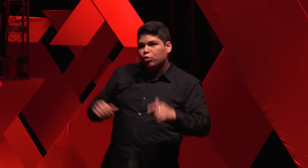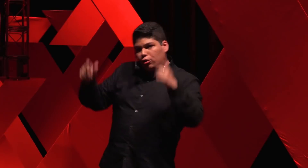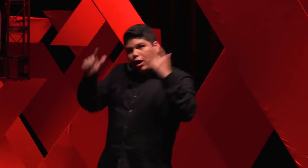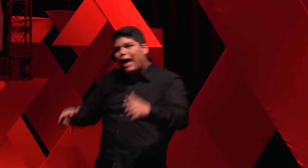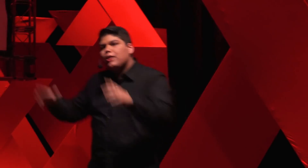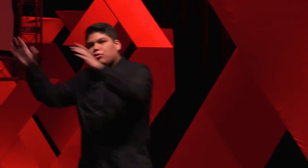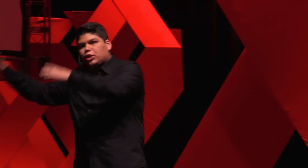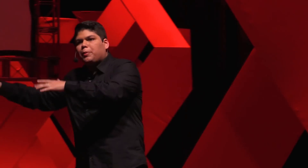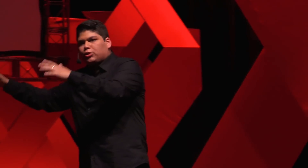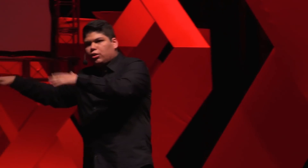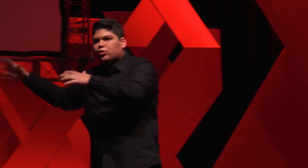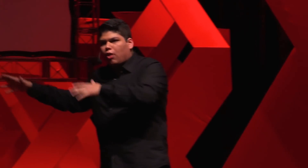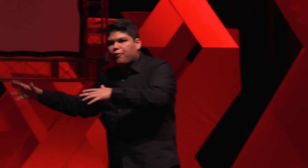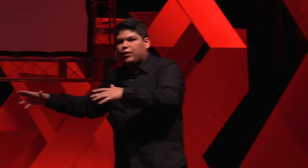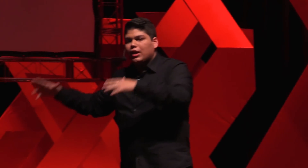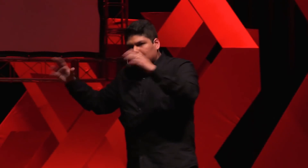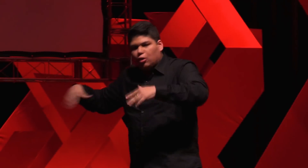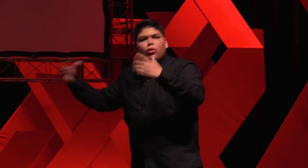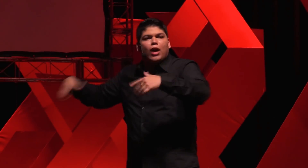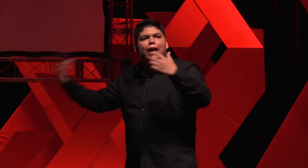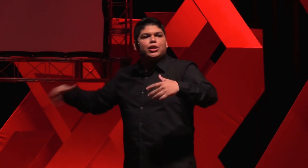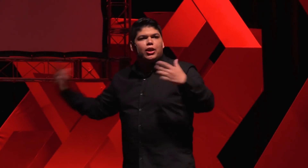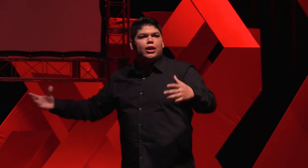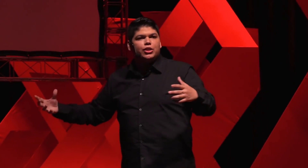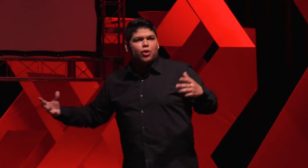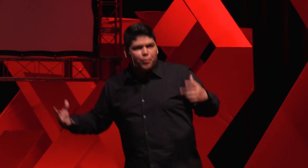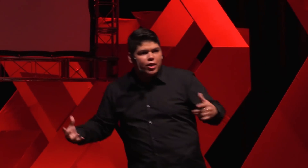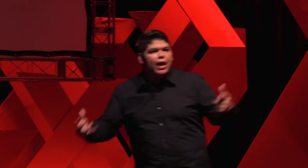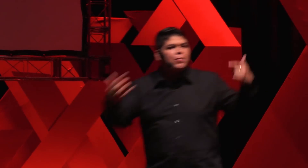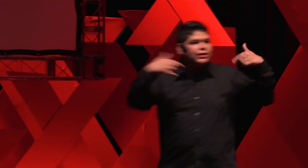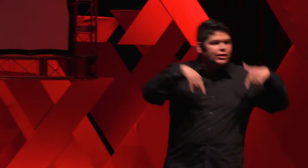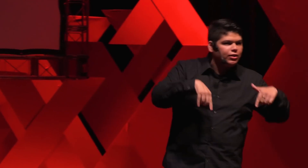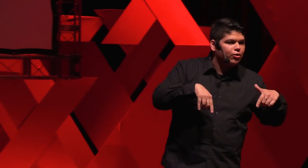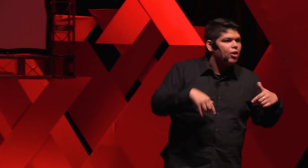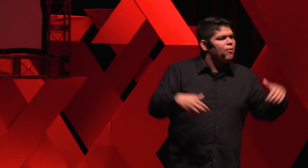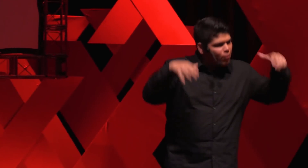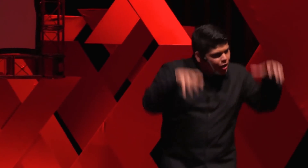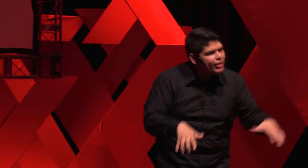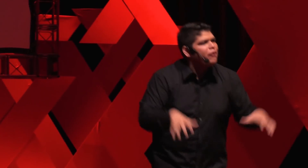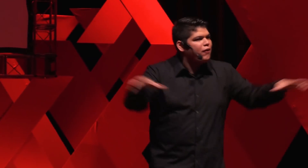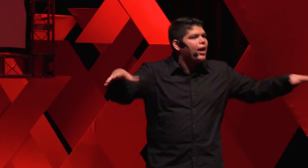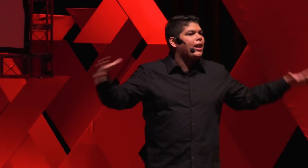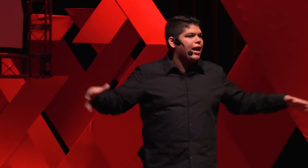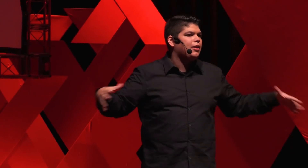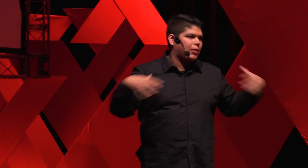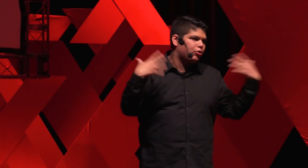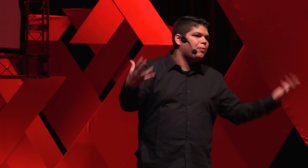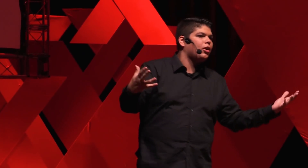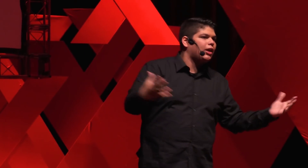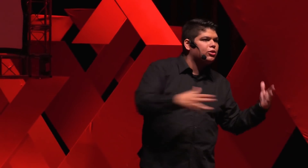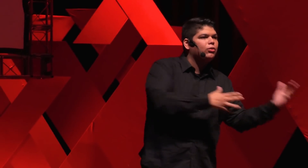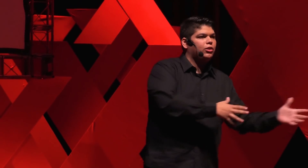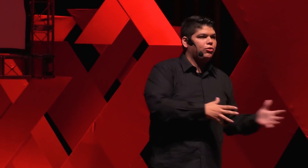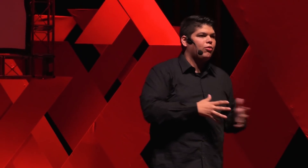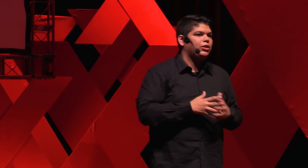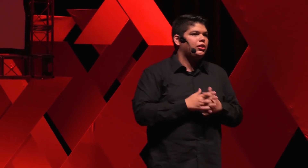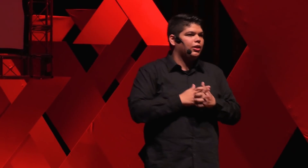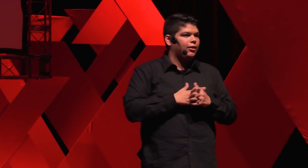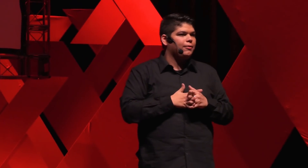Os lugares onde as pessoas sofrem são lugares de religião, porque é preciso muita fé alegre para suportar as lutas do cotidiano.